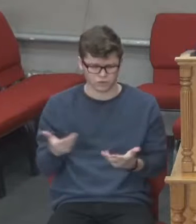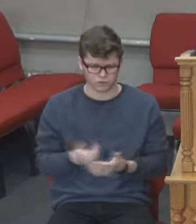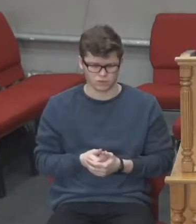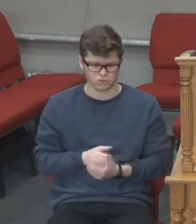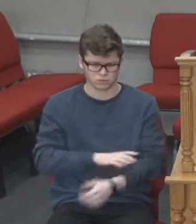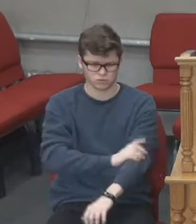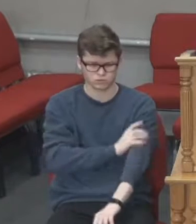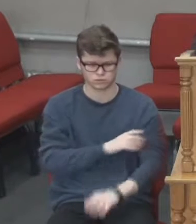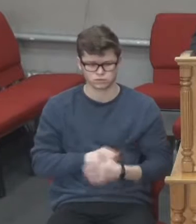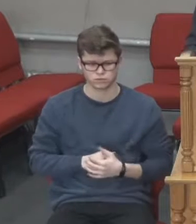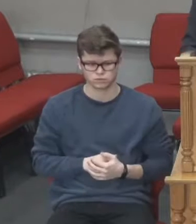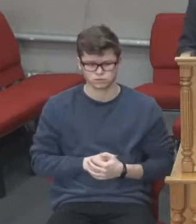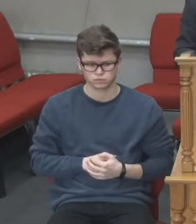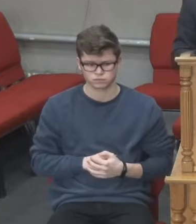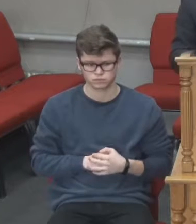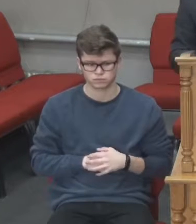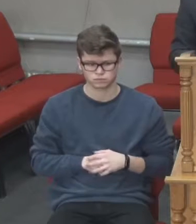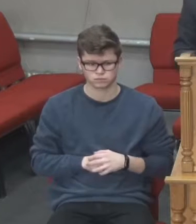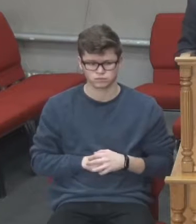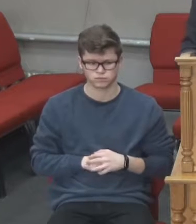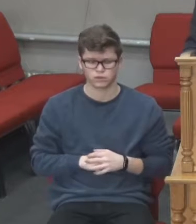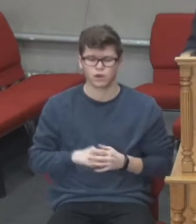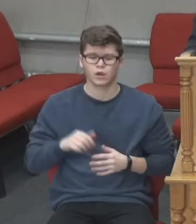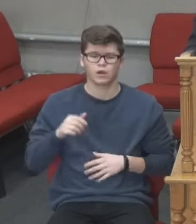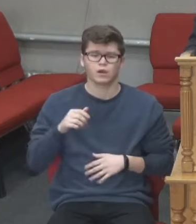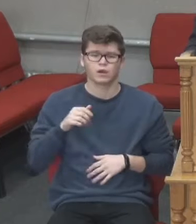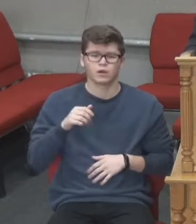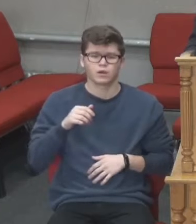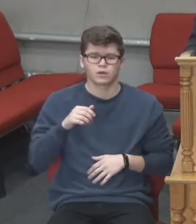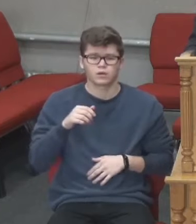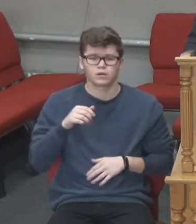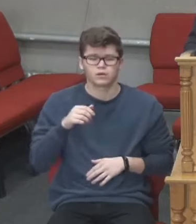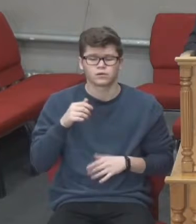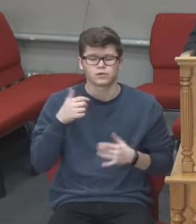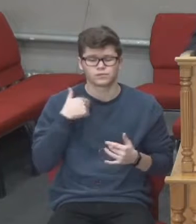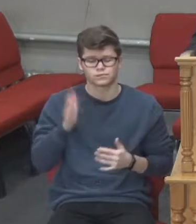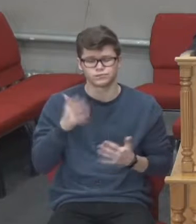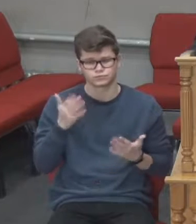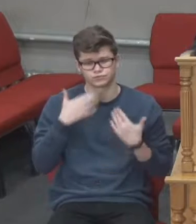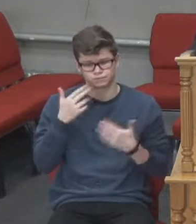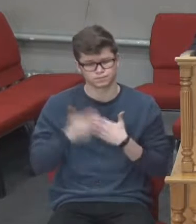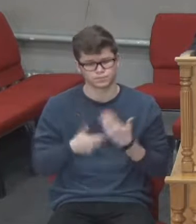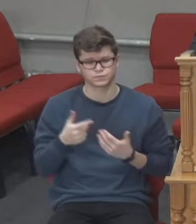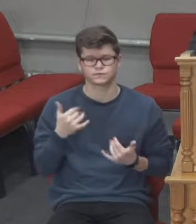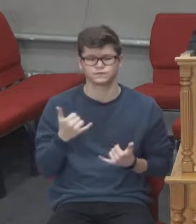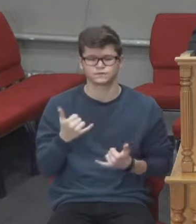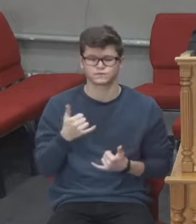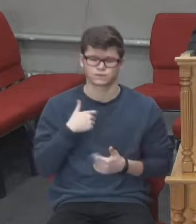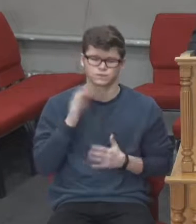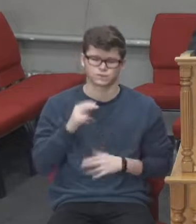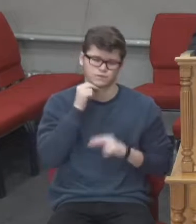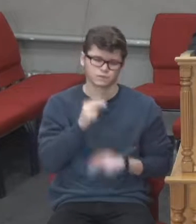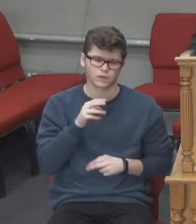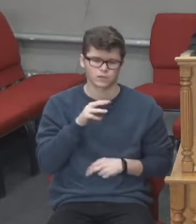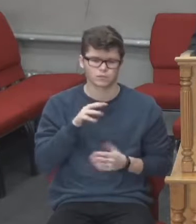Я буду звертатися до Божого Слова, і ми сьогодні зупинимося на Євангелії від Матвія,